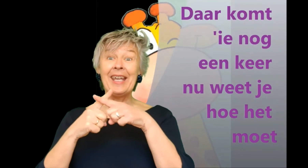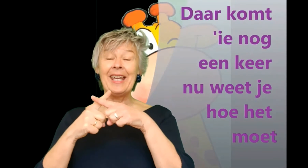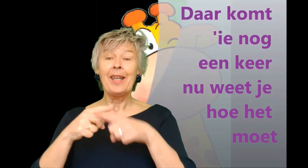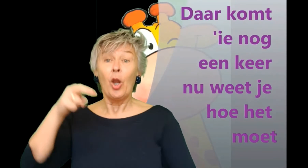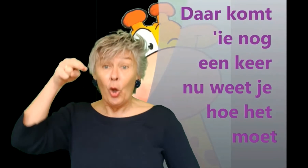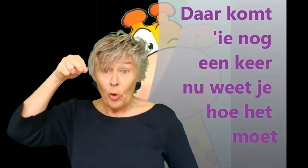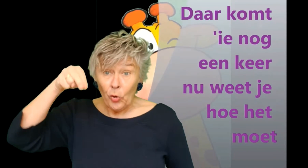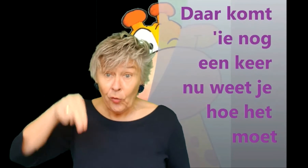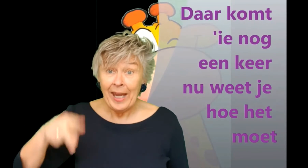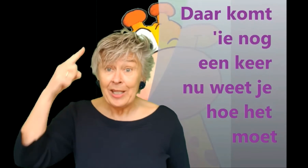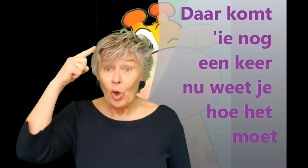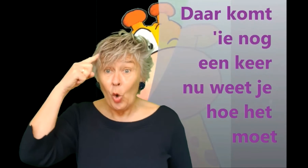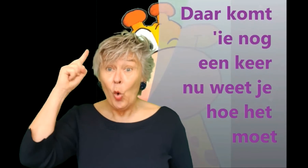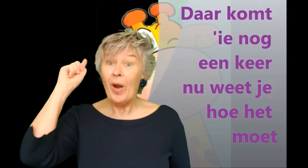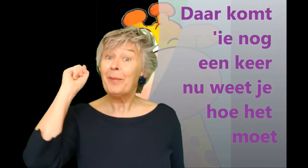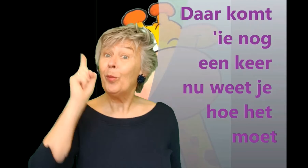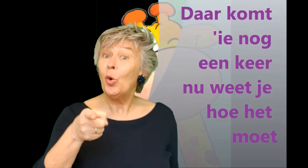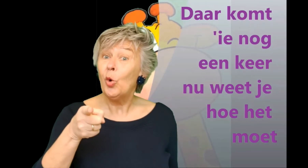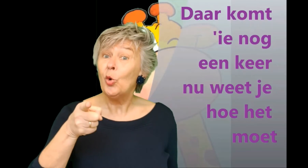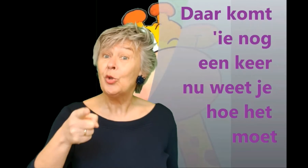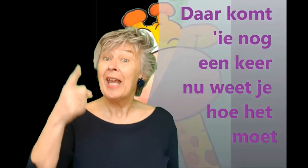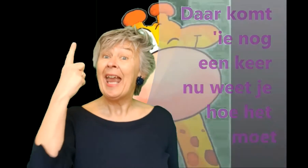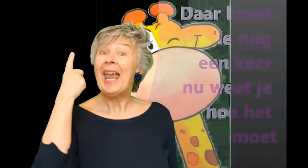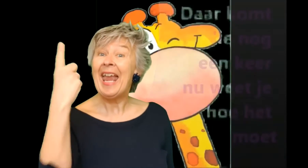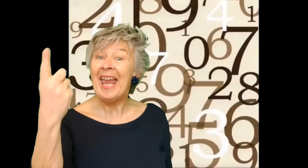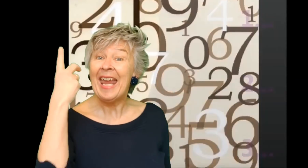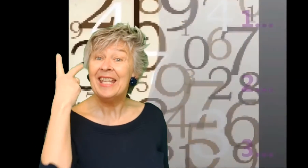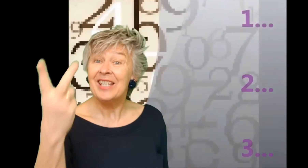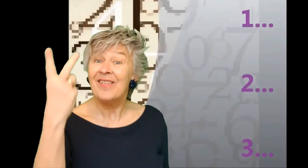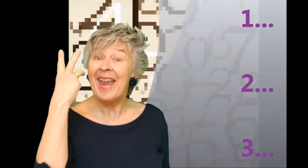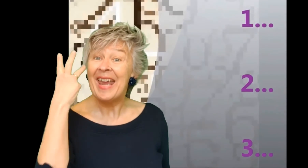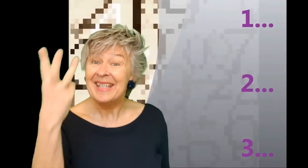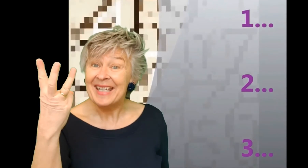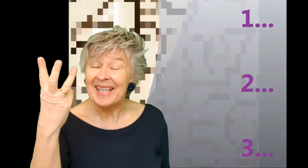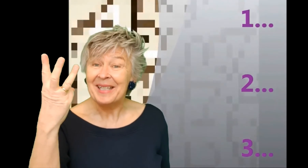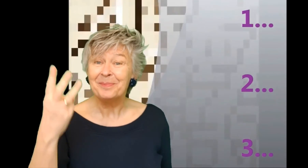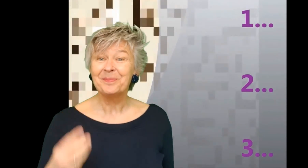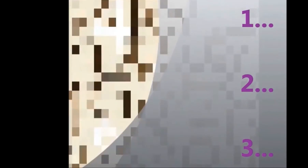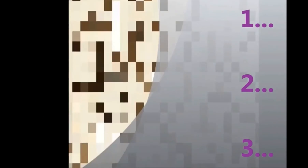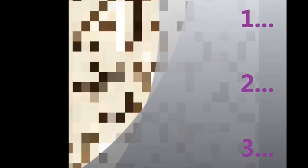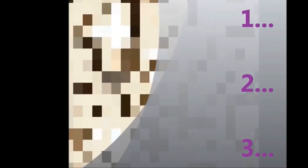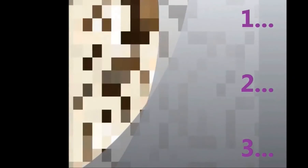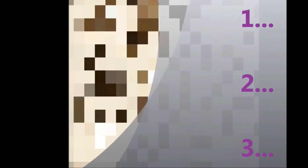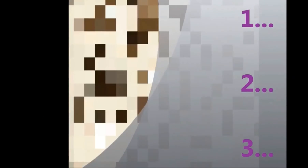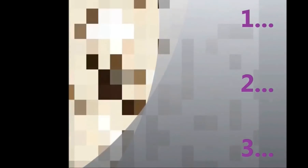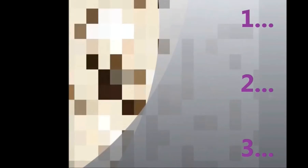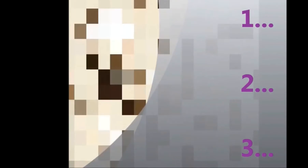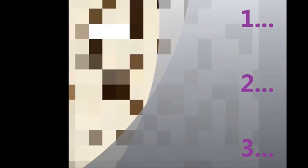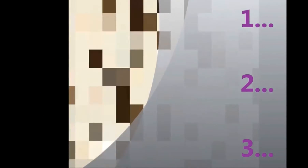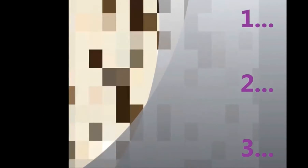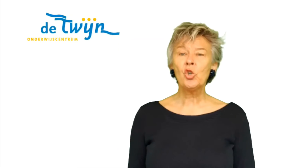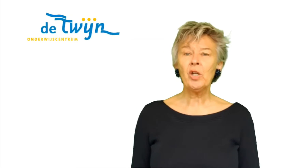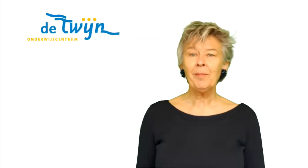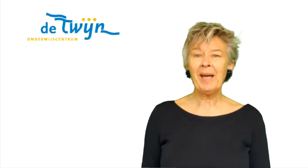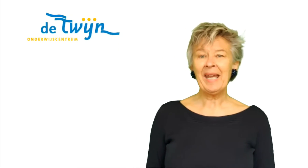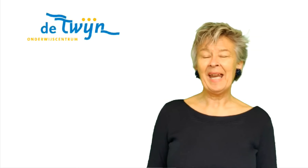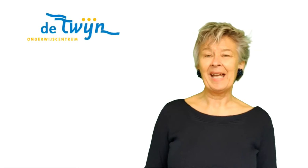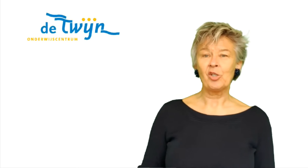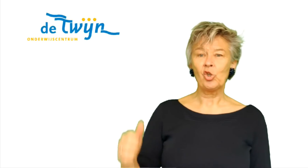keer. Nu weet je hoe het wordt. 1, 2, 3. Ja, Sorry maar helaas.